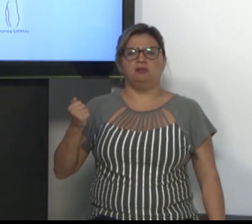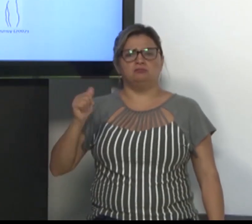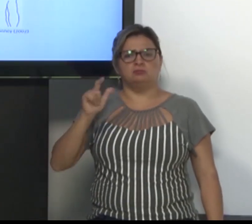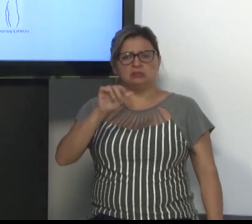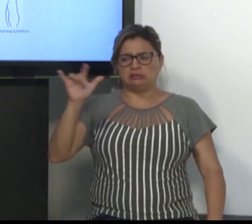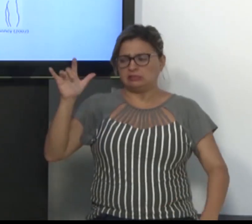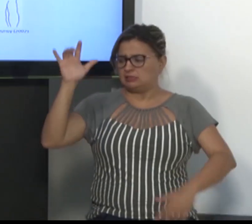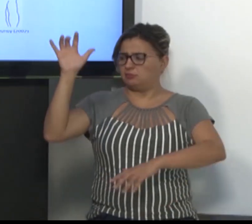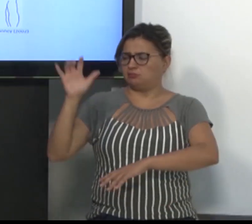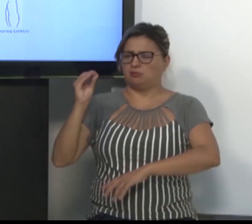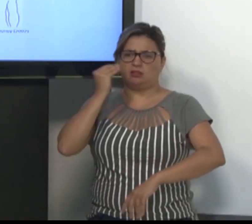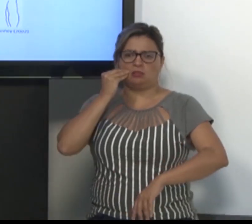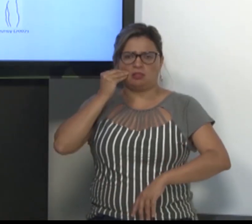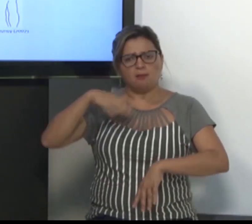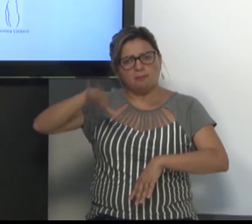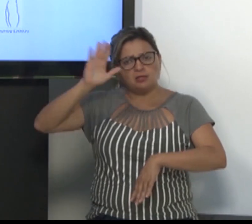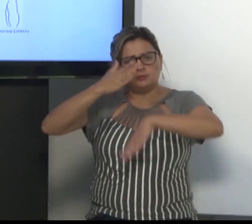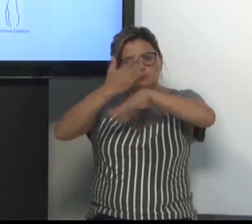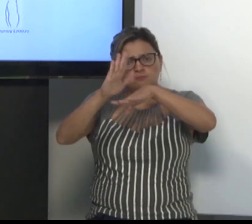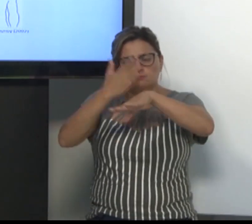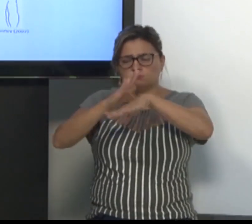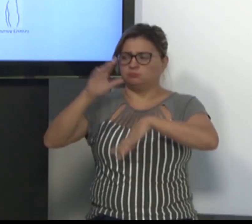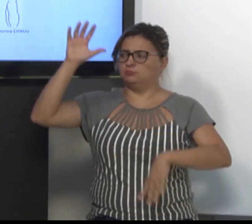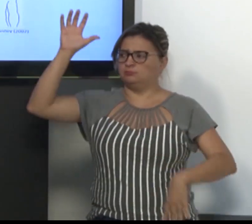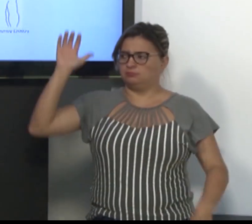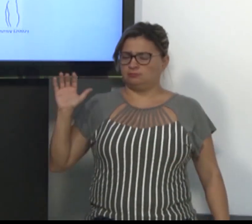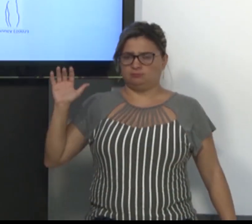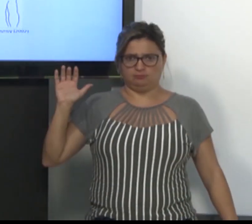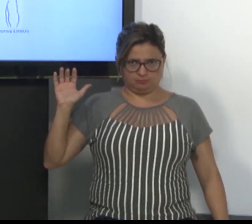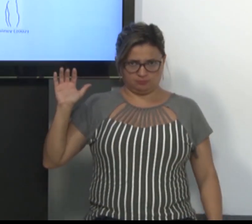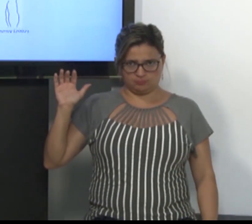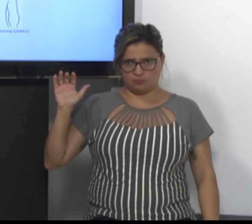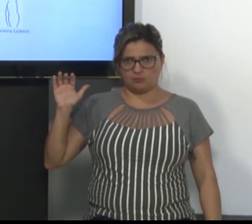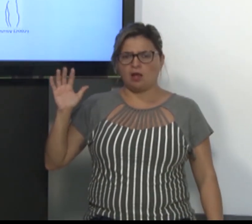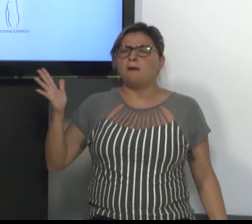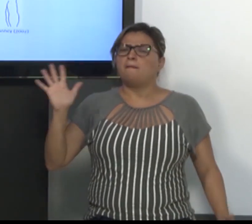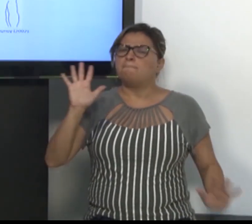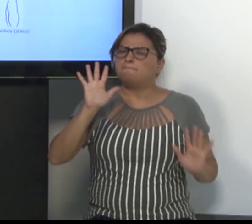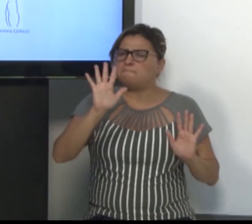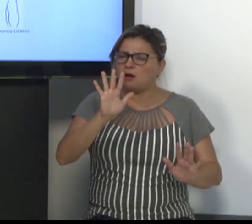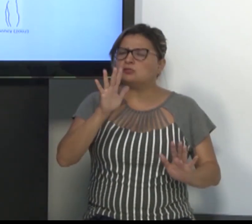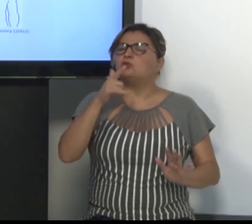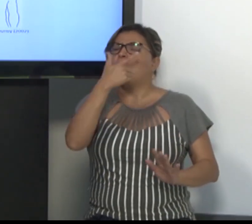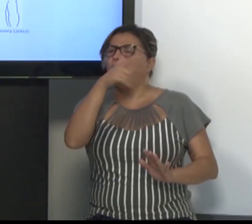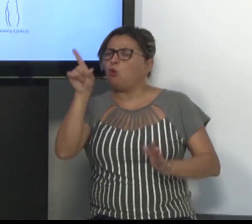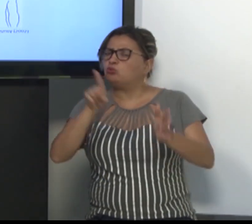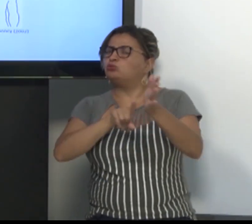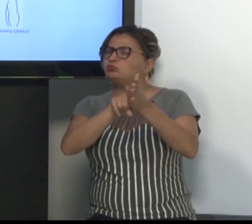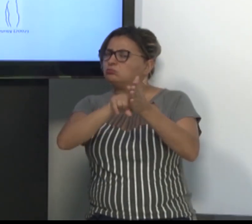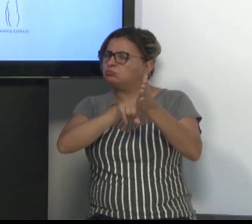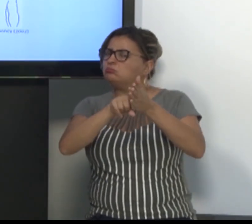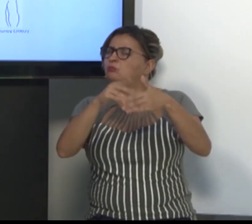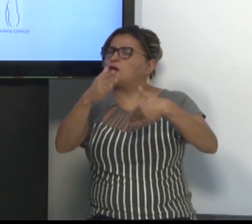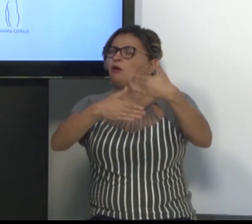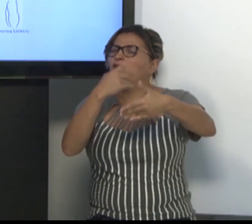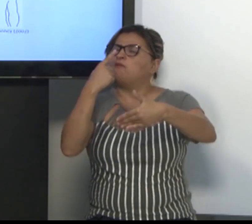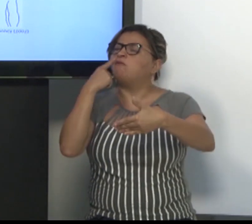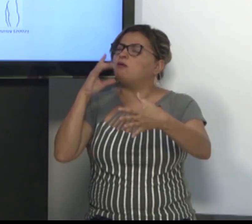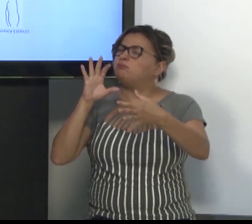Amanda, Ana. Perceba que todas as soletrações, todos esses nomes que estou fazendo